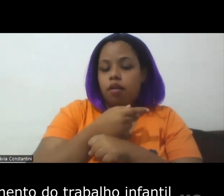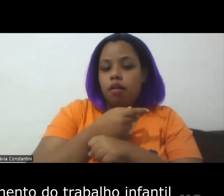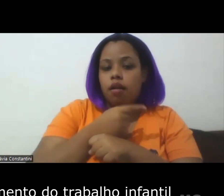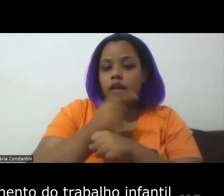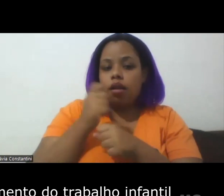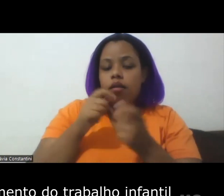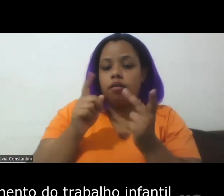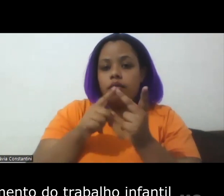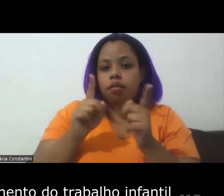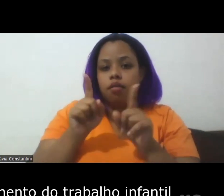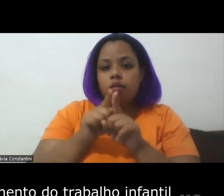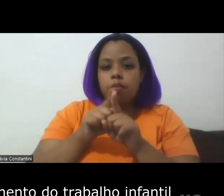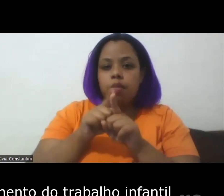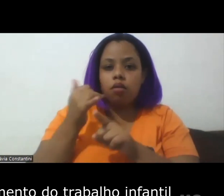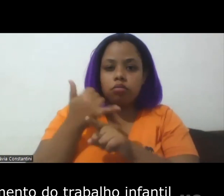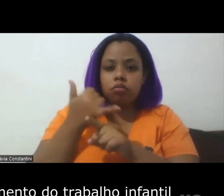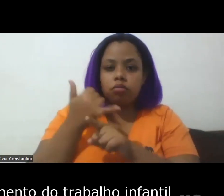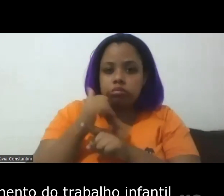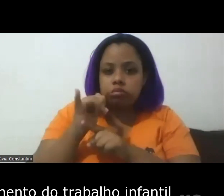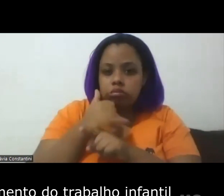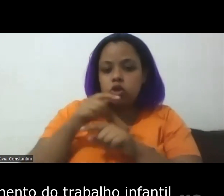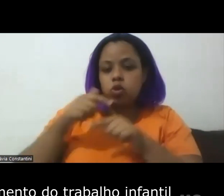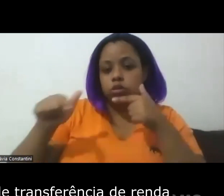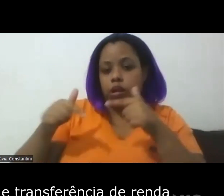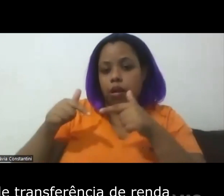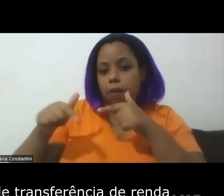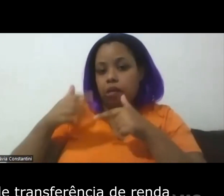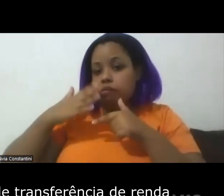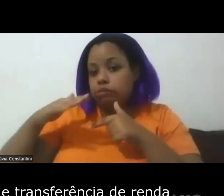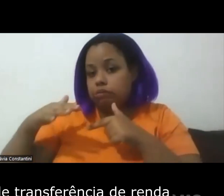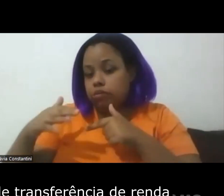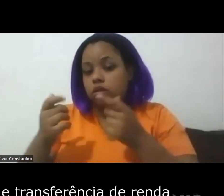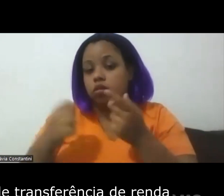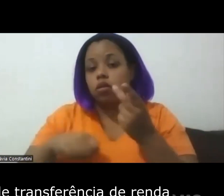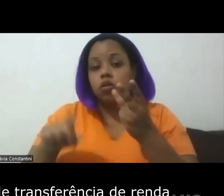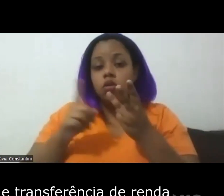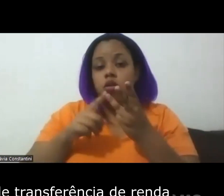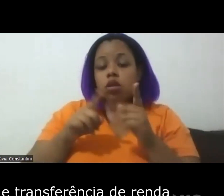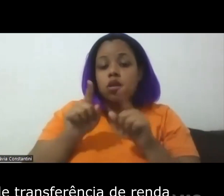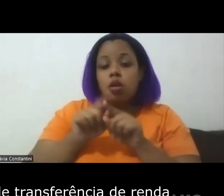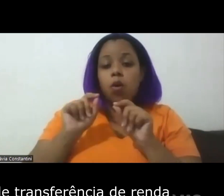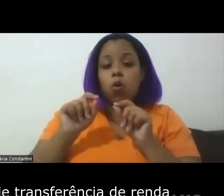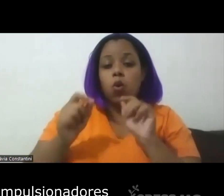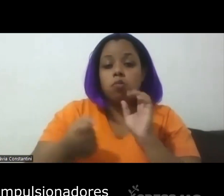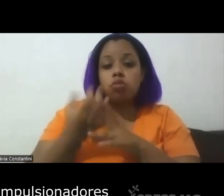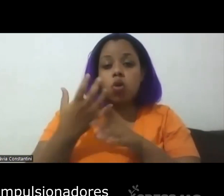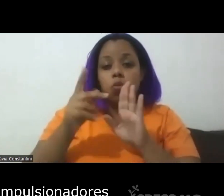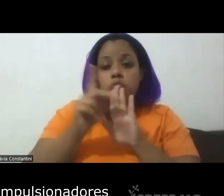estratégias de enfrentamento do trabalho infantil, a criação dos programas de transferência de renda foram elementos